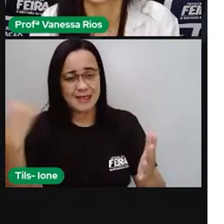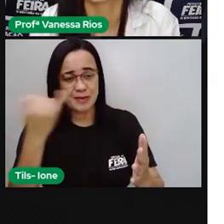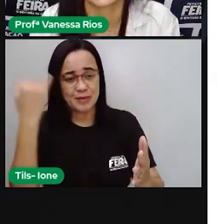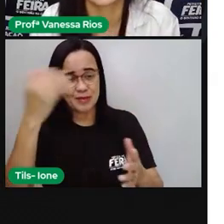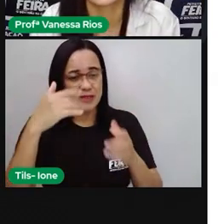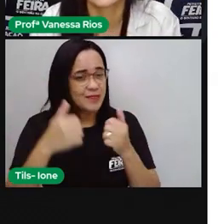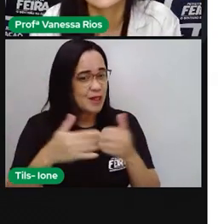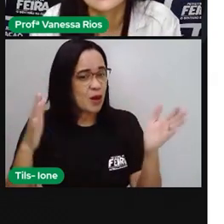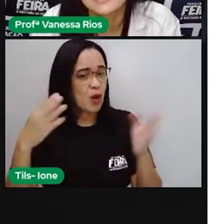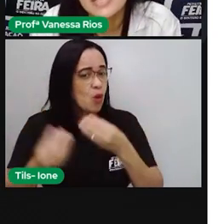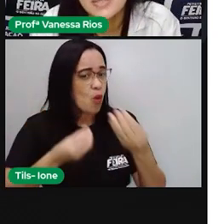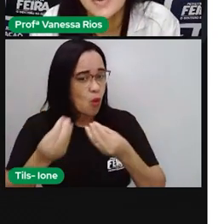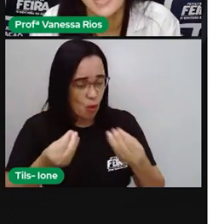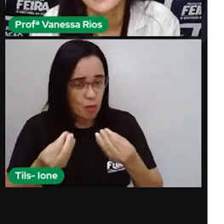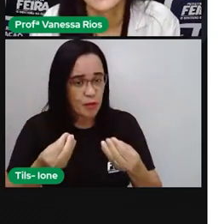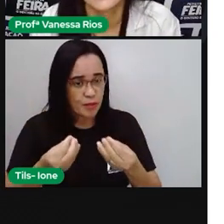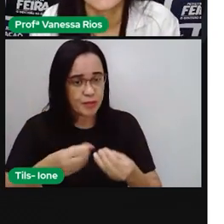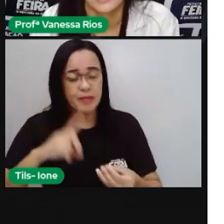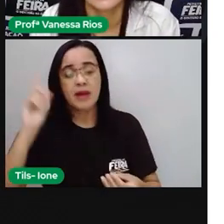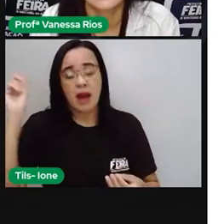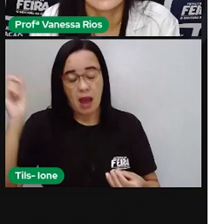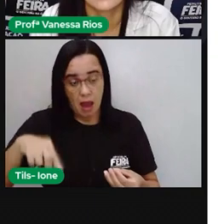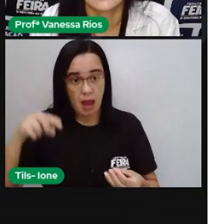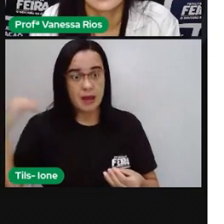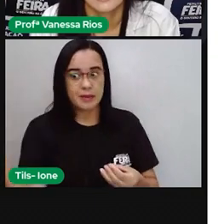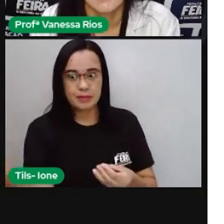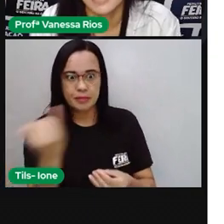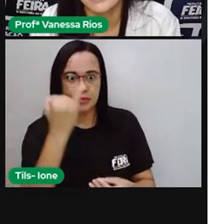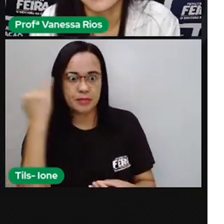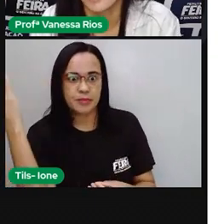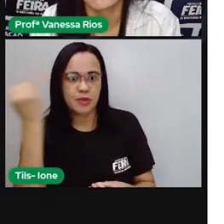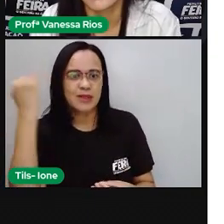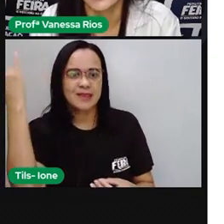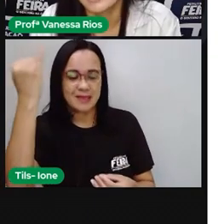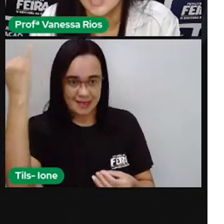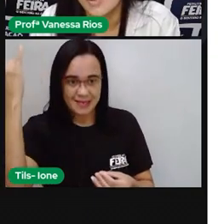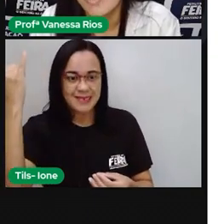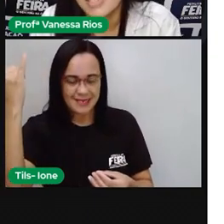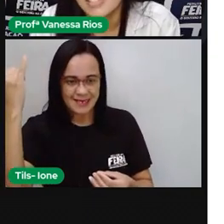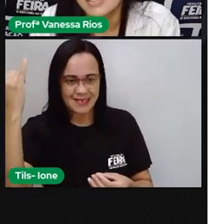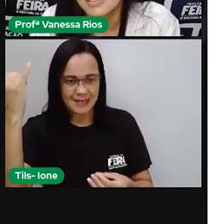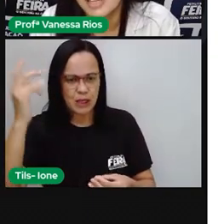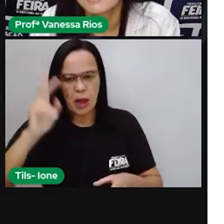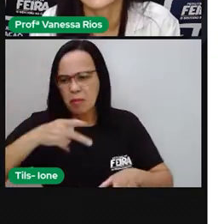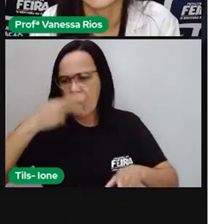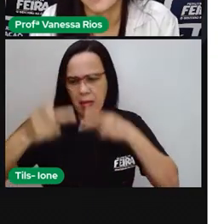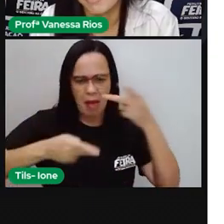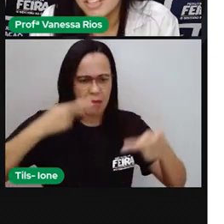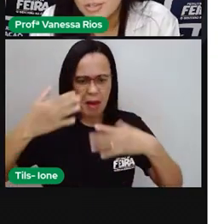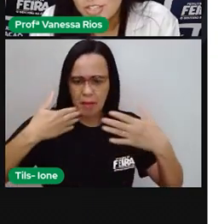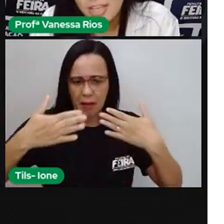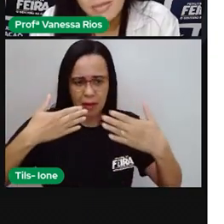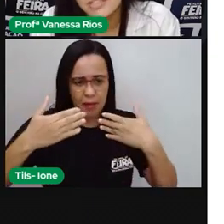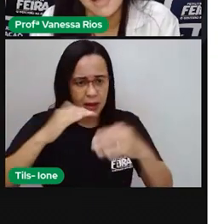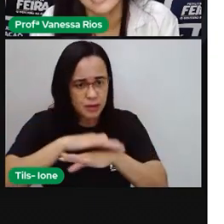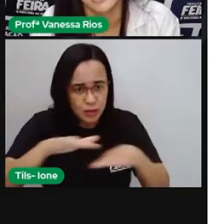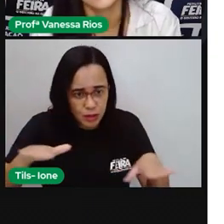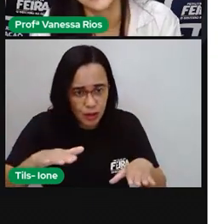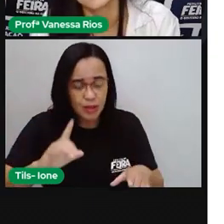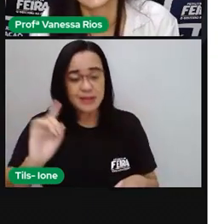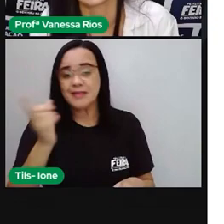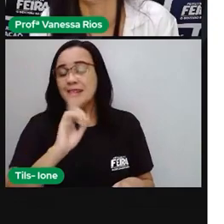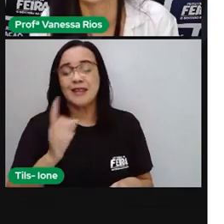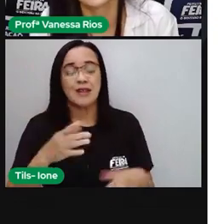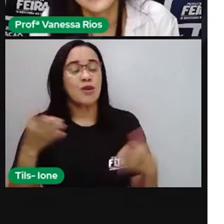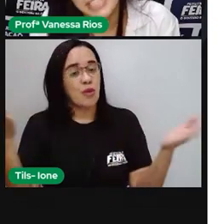e a gente sabe aí o quanto isso é importante. Mas a Pró não vai ficar só conversando, não. A Pró vai justamente fazer